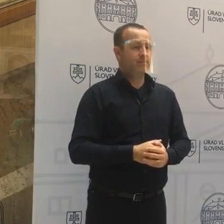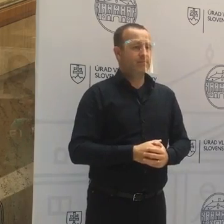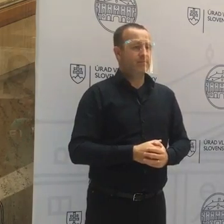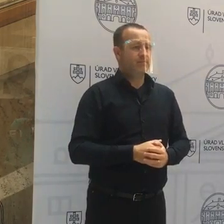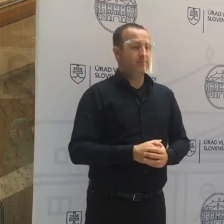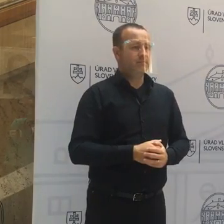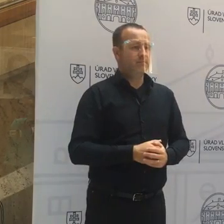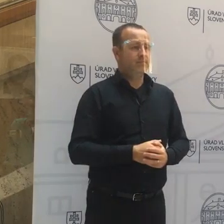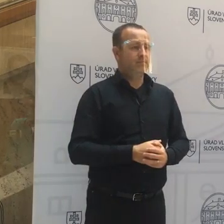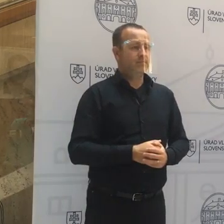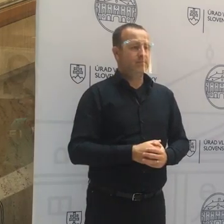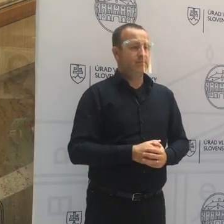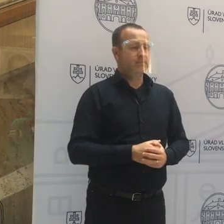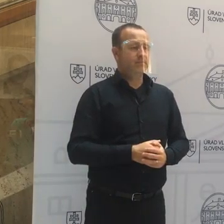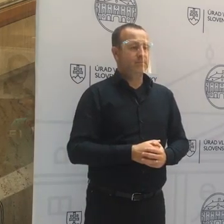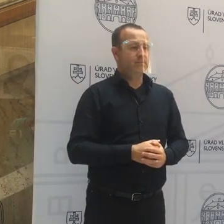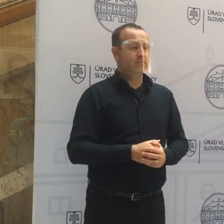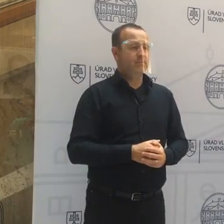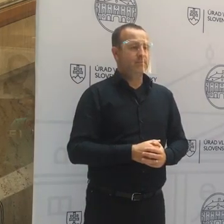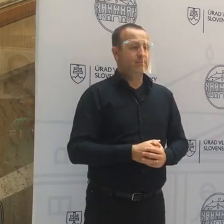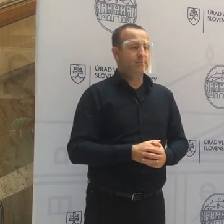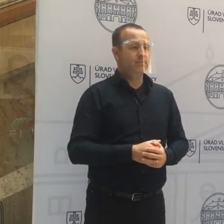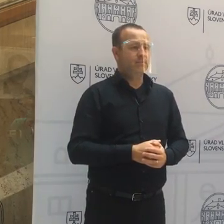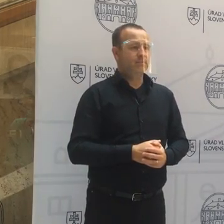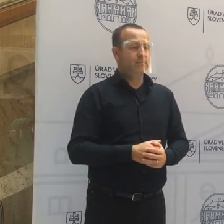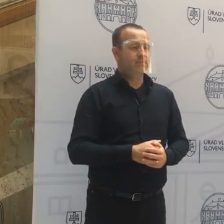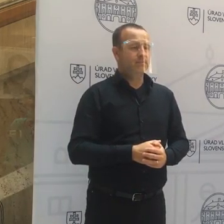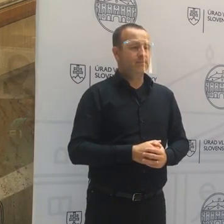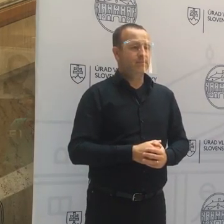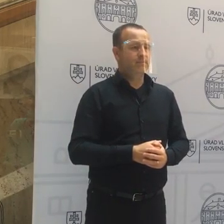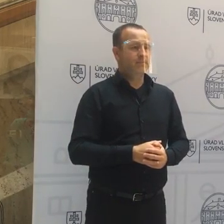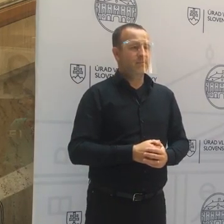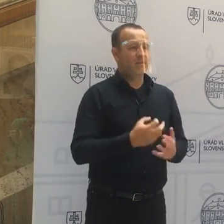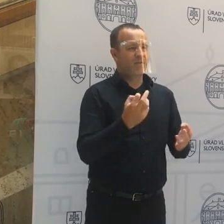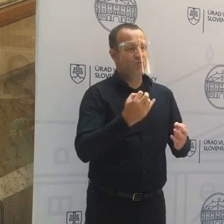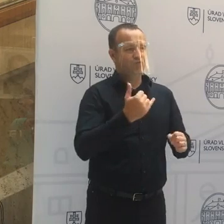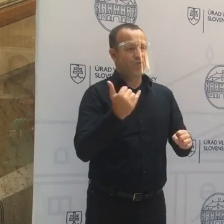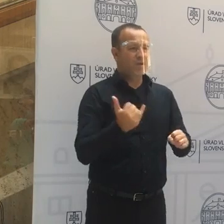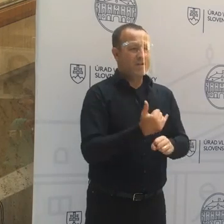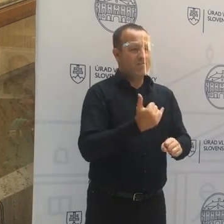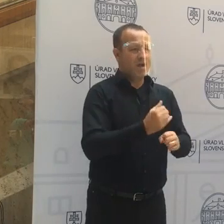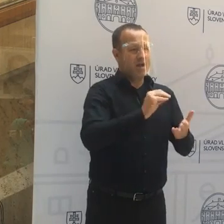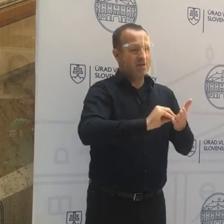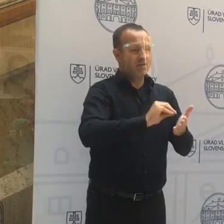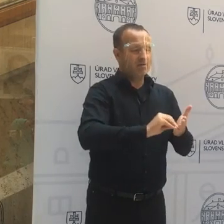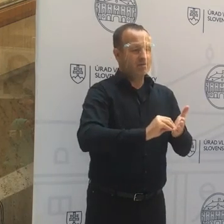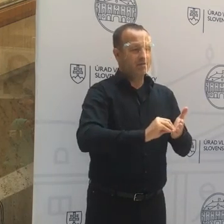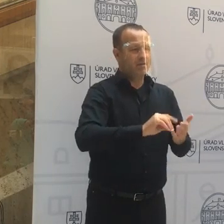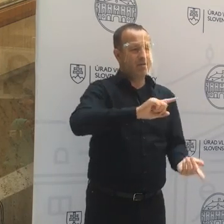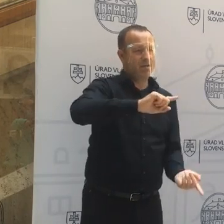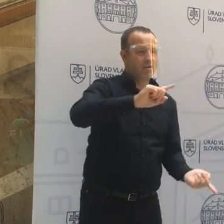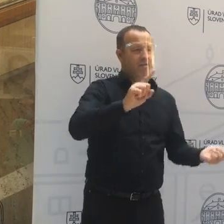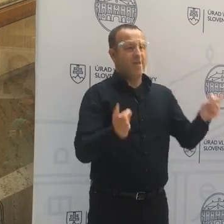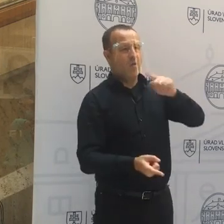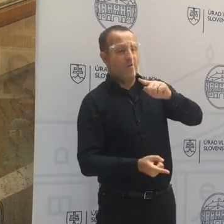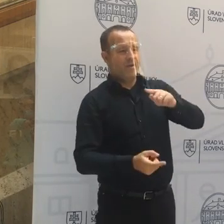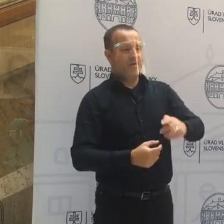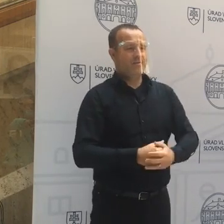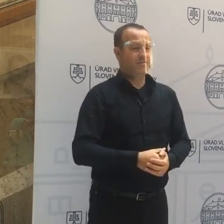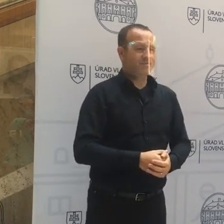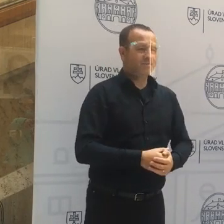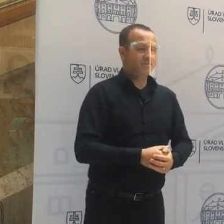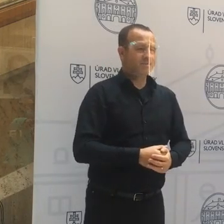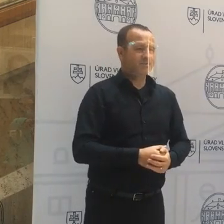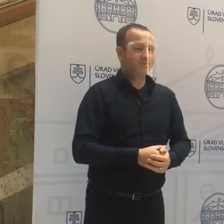Počkej, sa mi zdá, že máme preklep. Pôjdeme opačne na to, aby to bolo úplne zrejme.